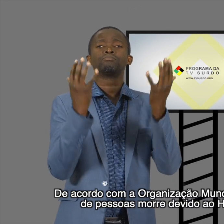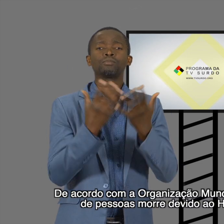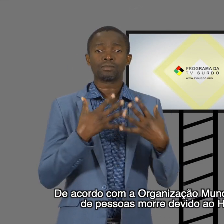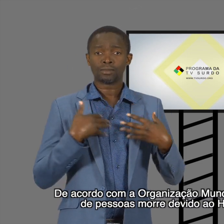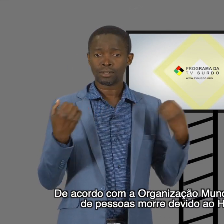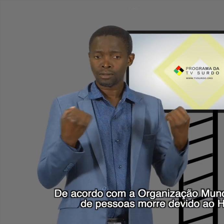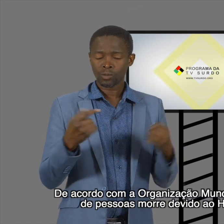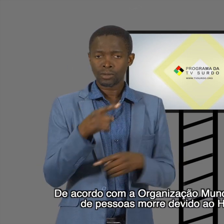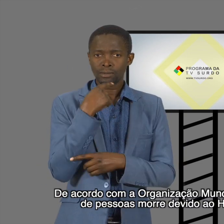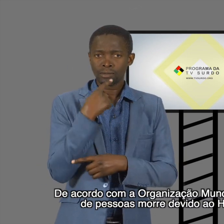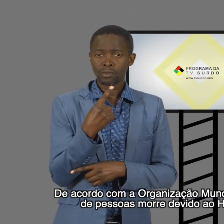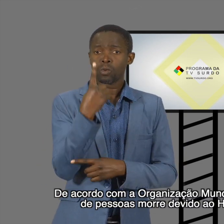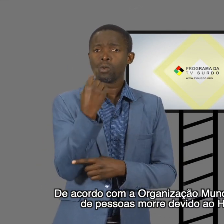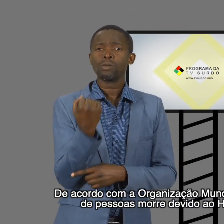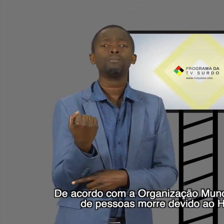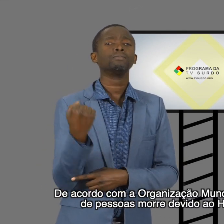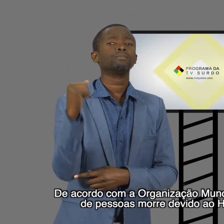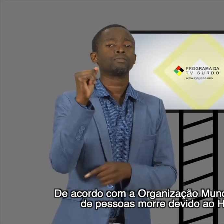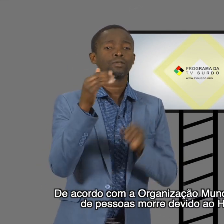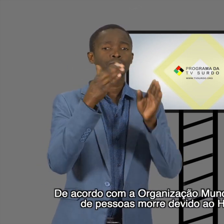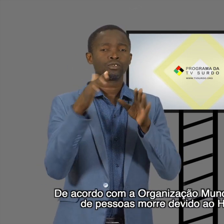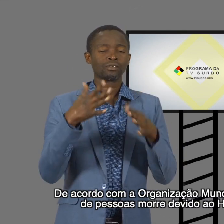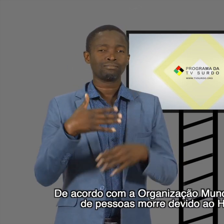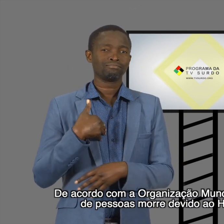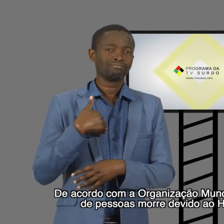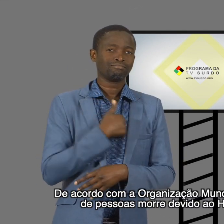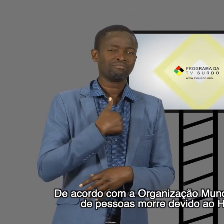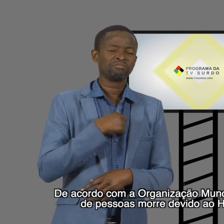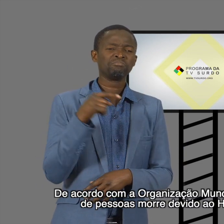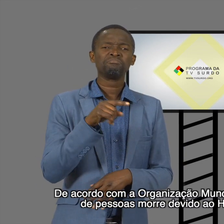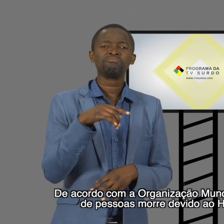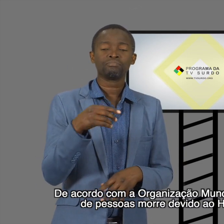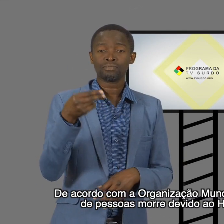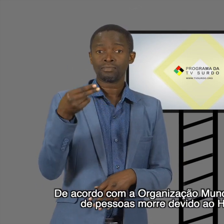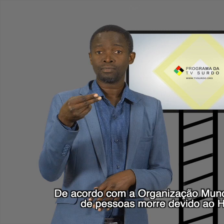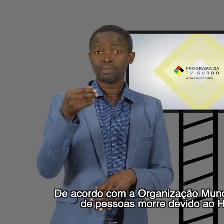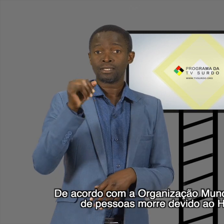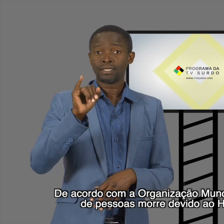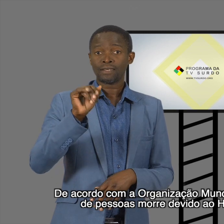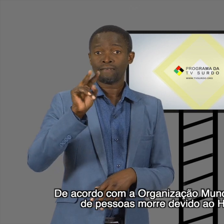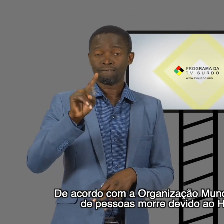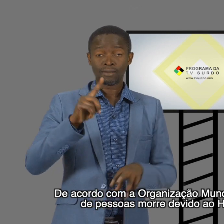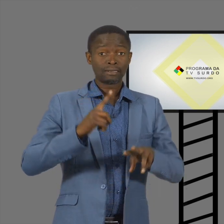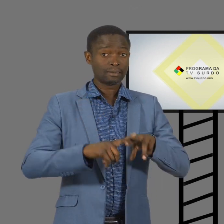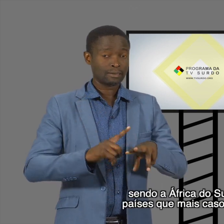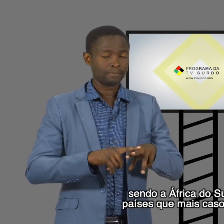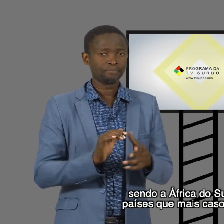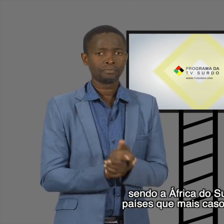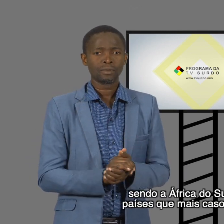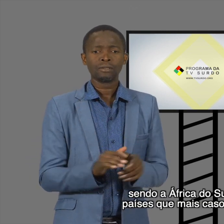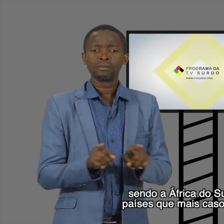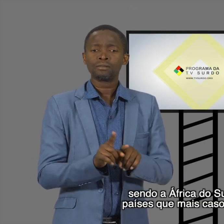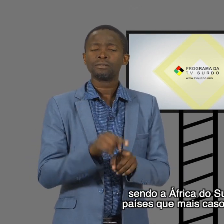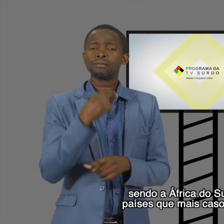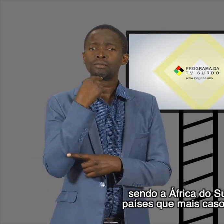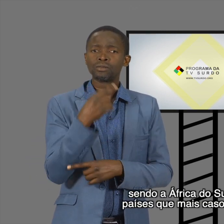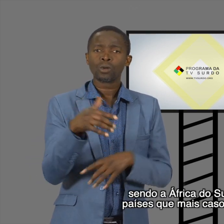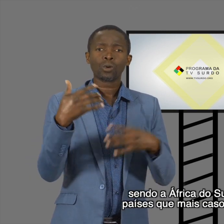Organização Mundial de Saúde, um milhão de pessoas morre devido à HIV e Sida no mundo, sendo a África do Sul